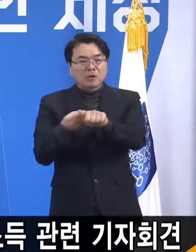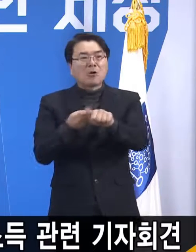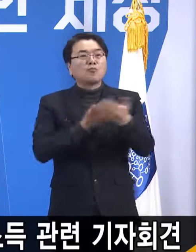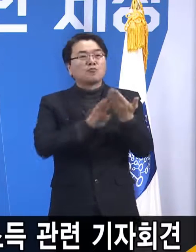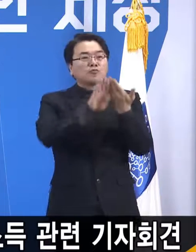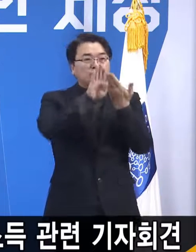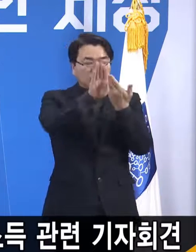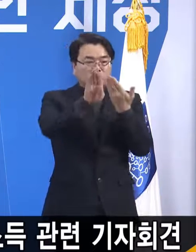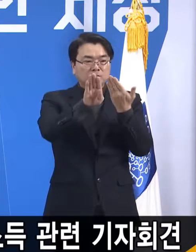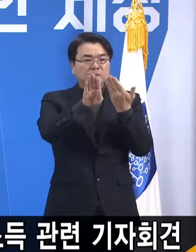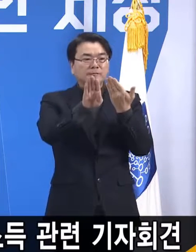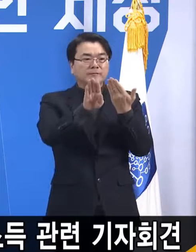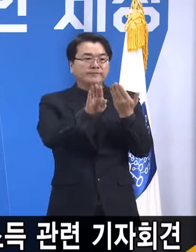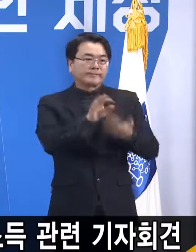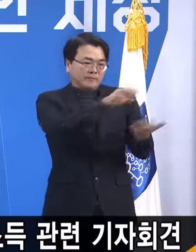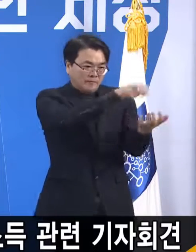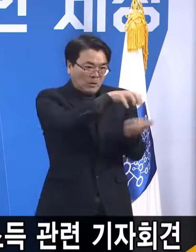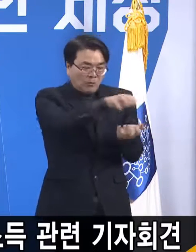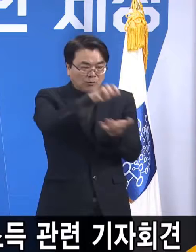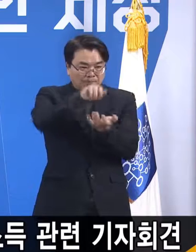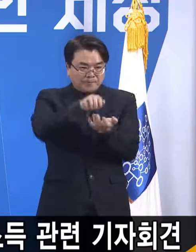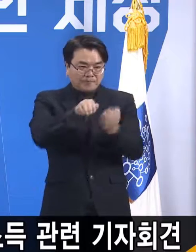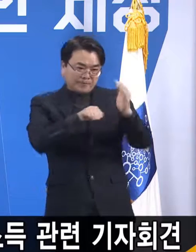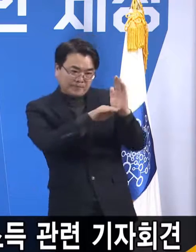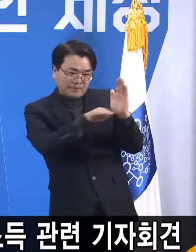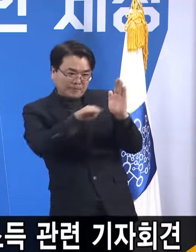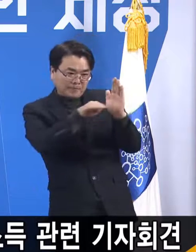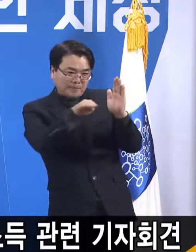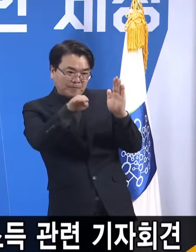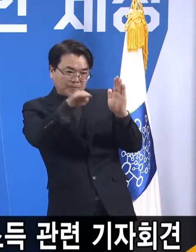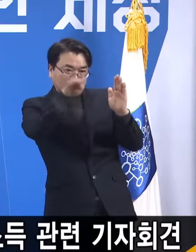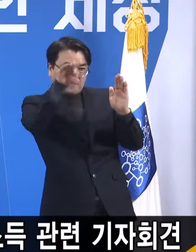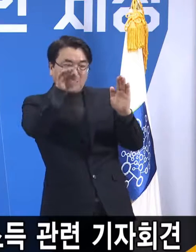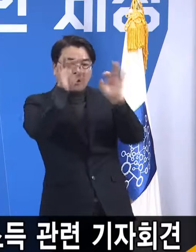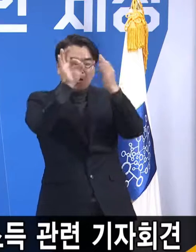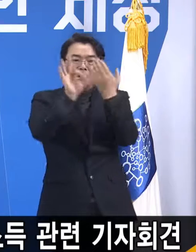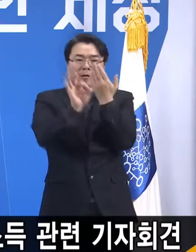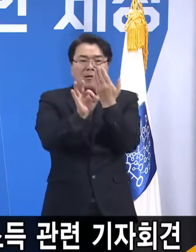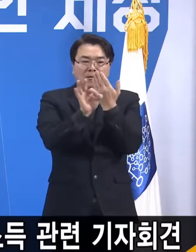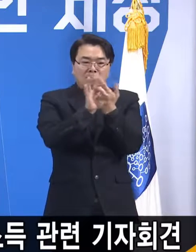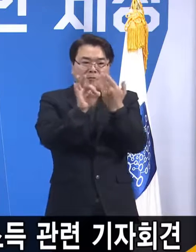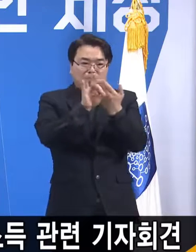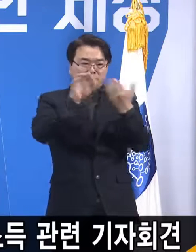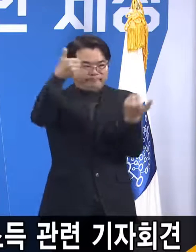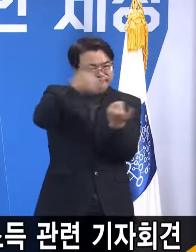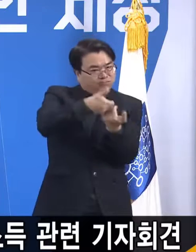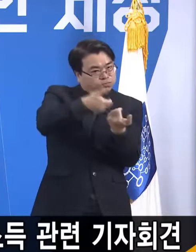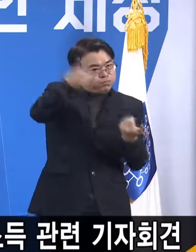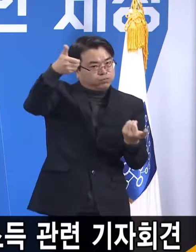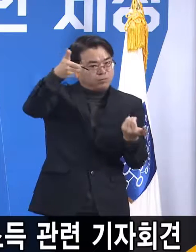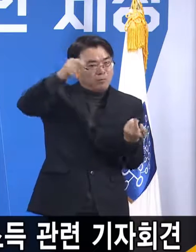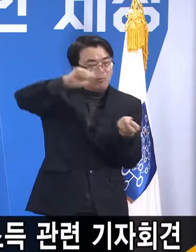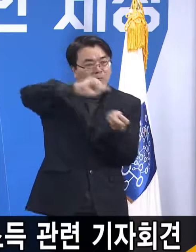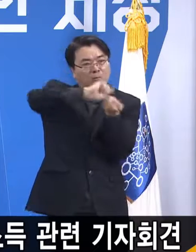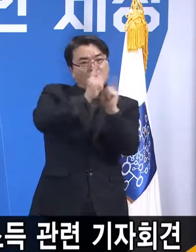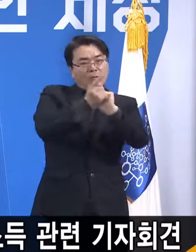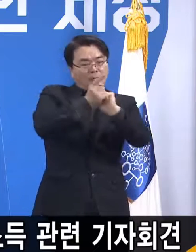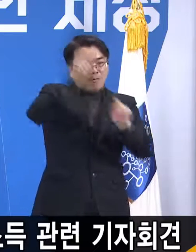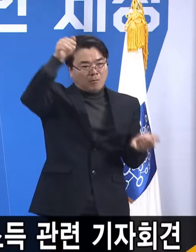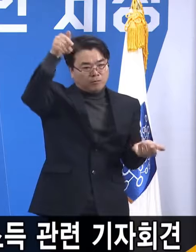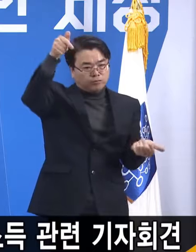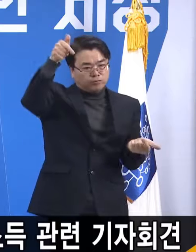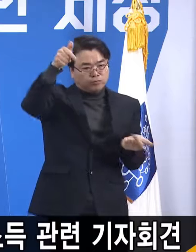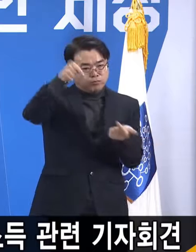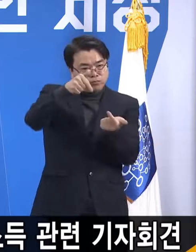소득 계층별로 소득 양극화, 불평등이 오히려 좀 완화됐다는 연구 결과도 나와